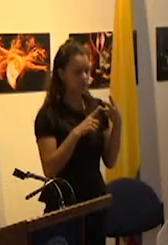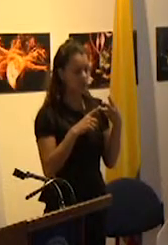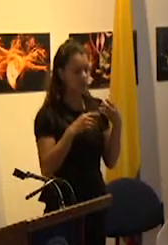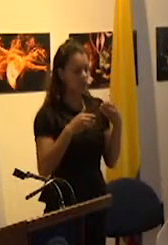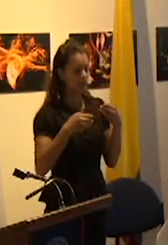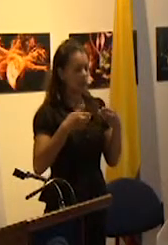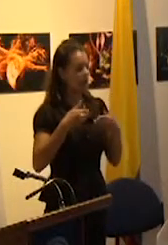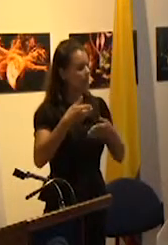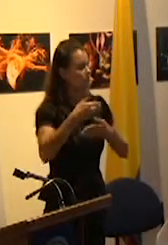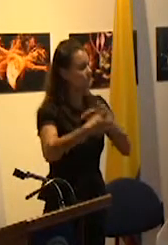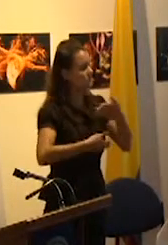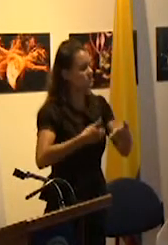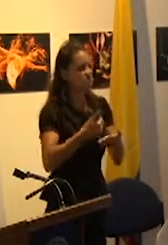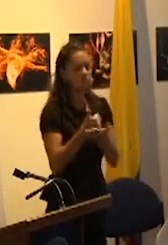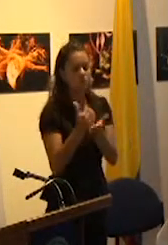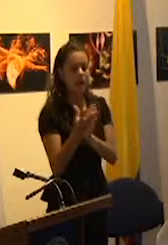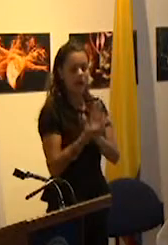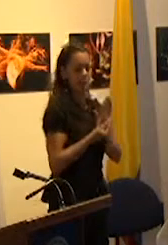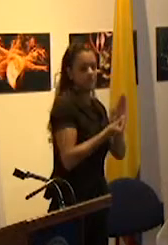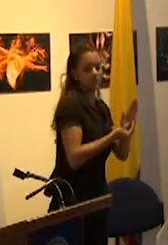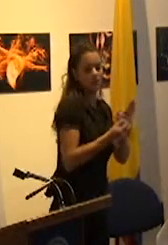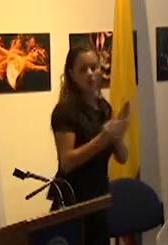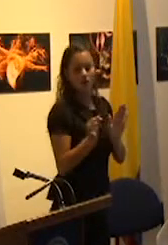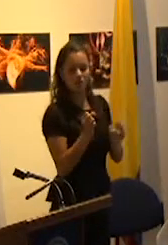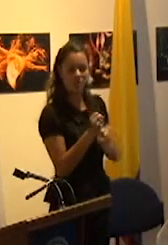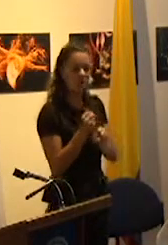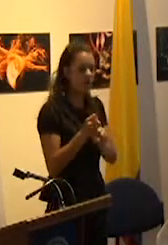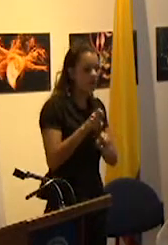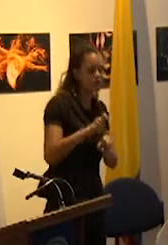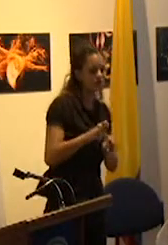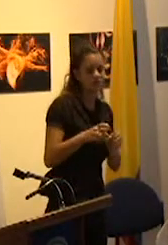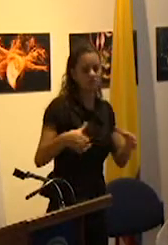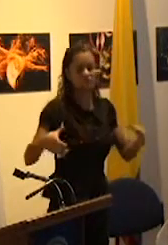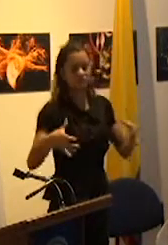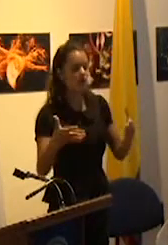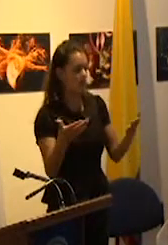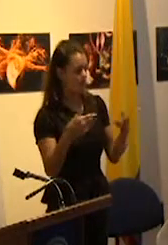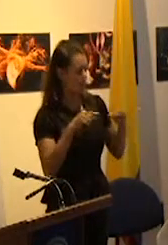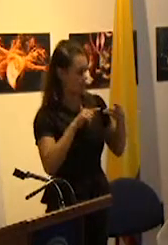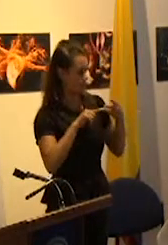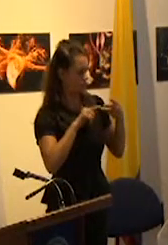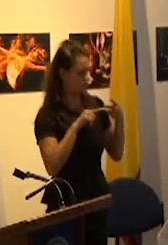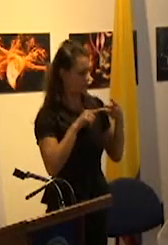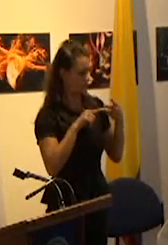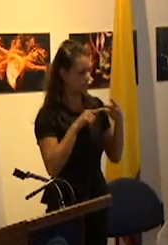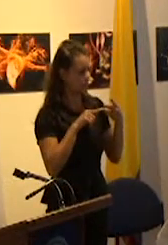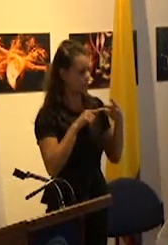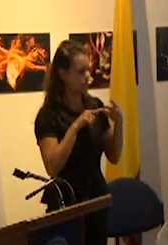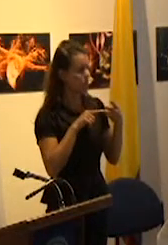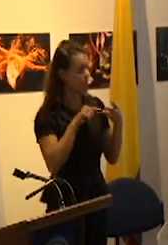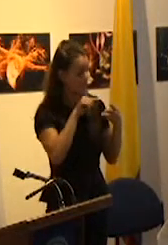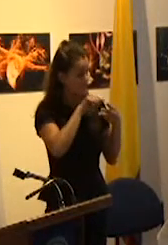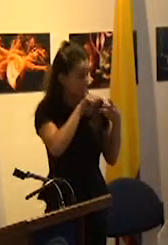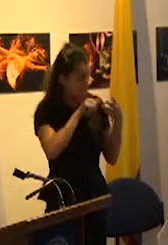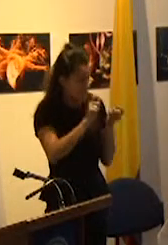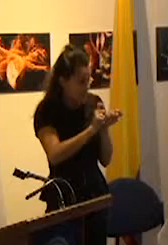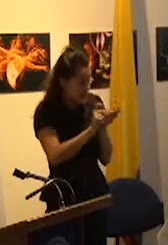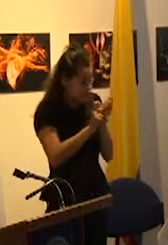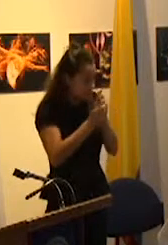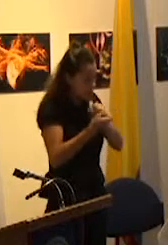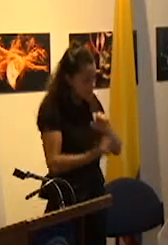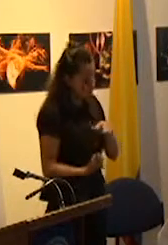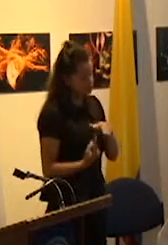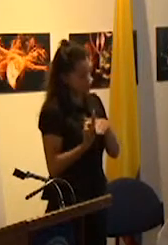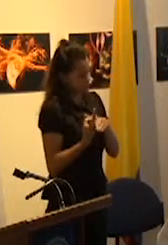representación y regulación colectiva del trabajo reformas que además ocurrieron en el marco de